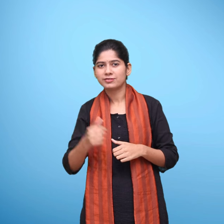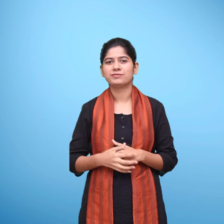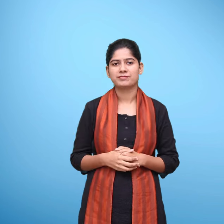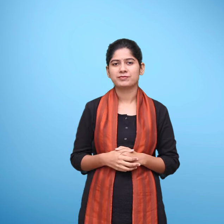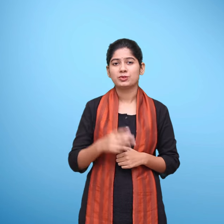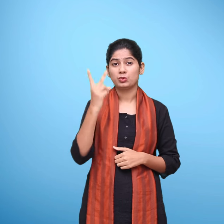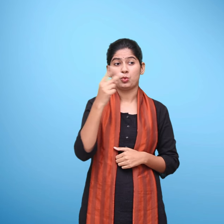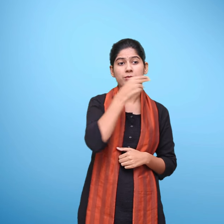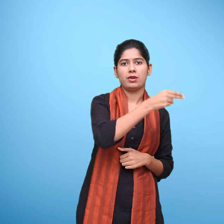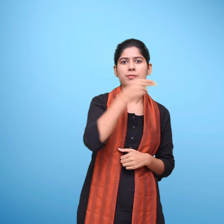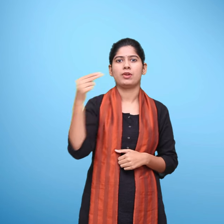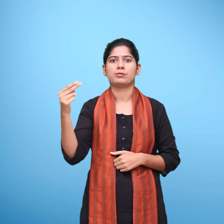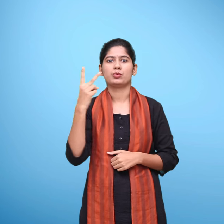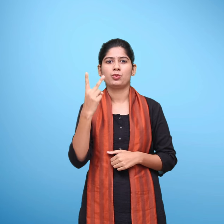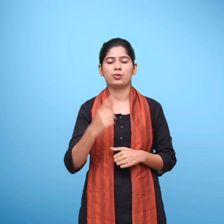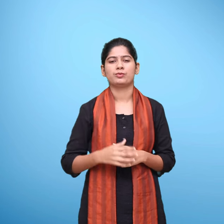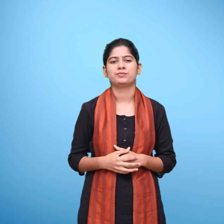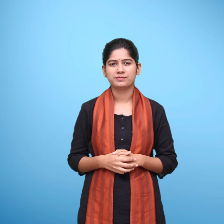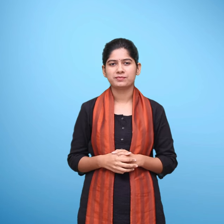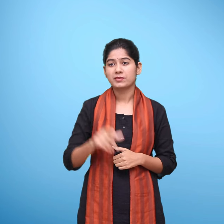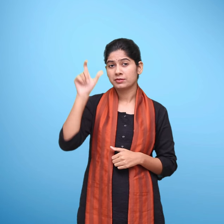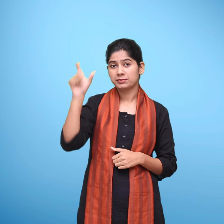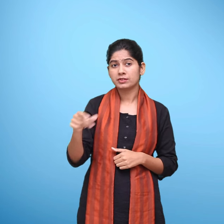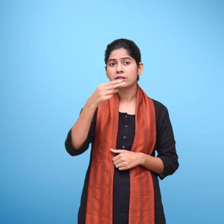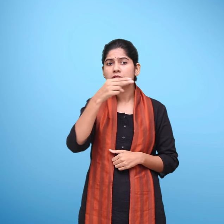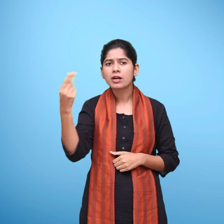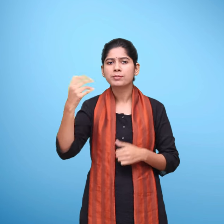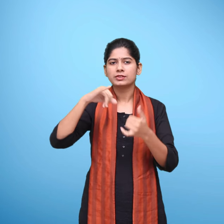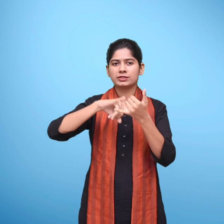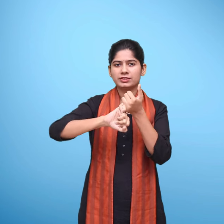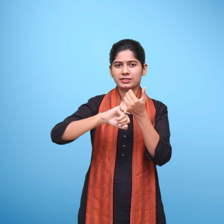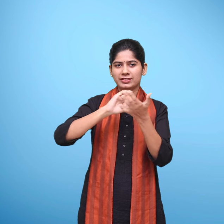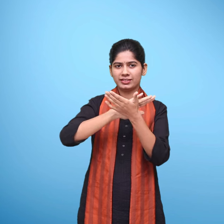कबरी जबरी बकरी श्याम सुशील दिल्ली